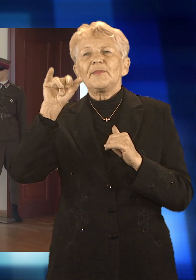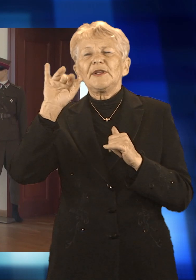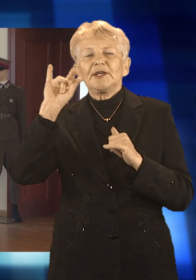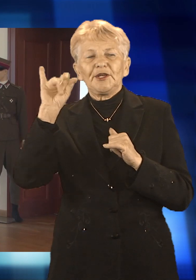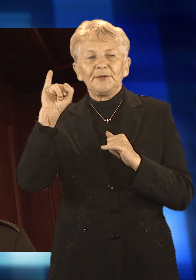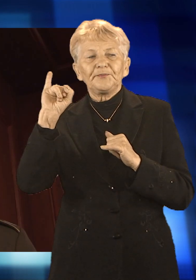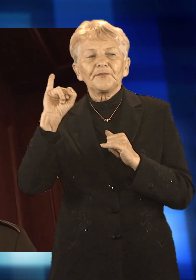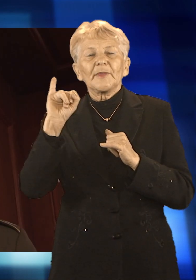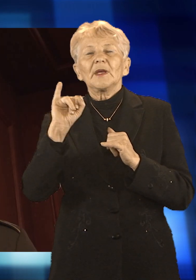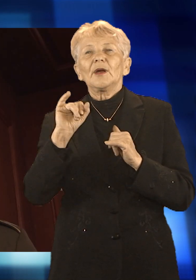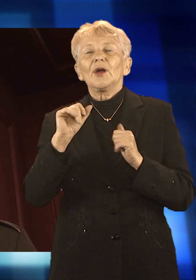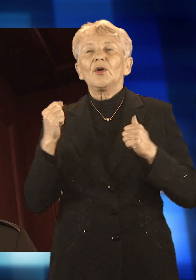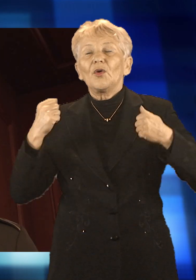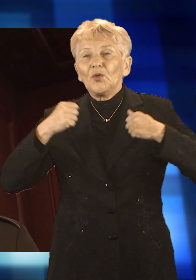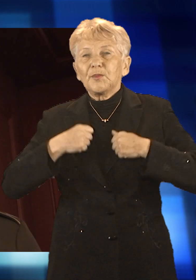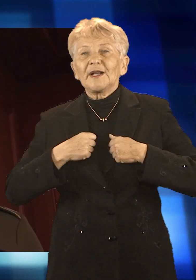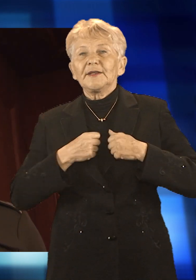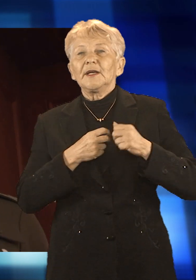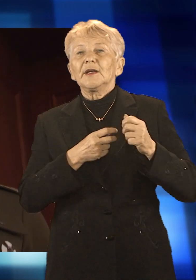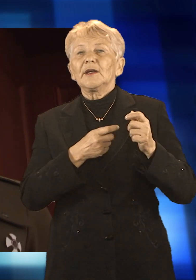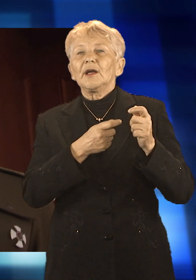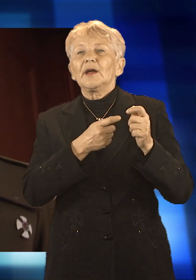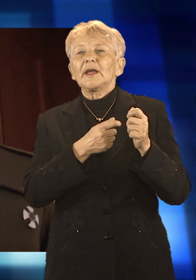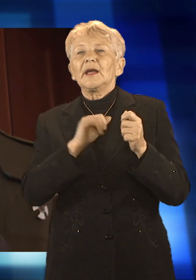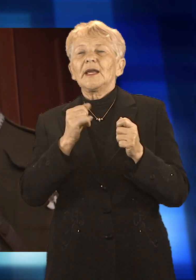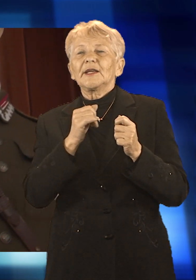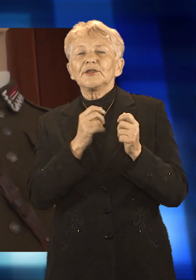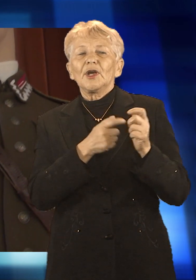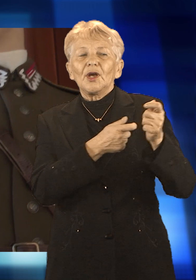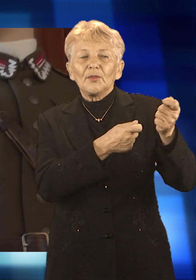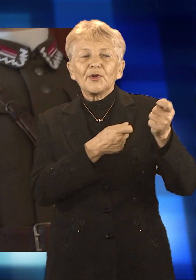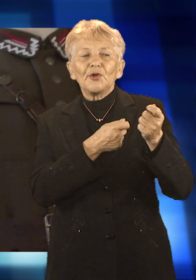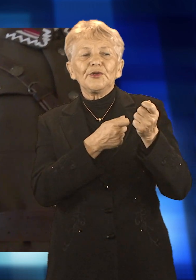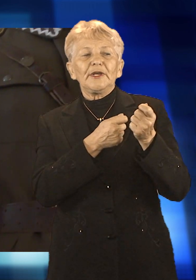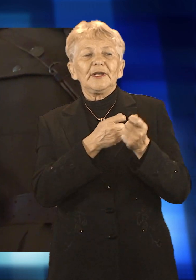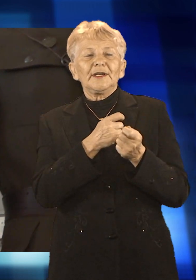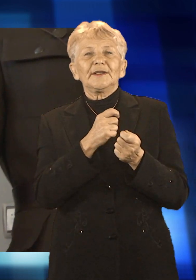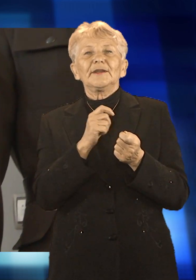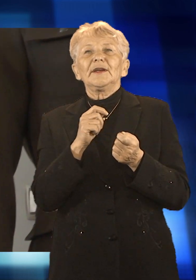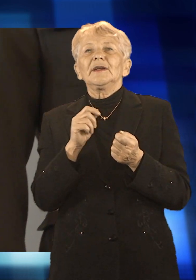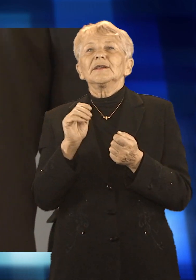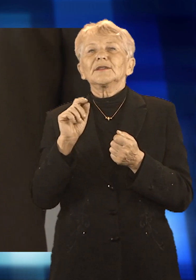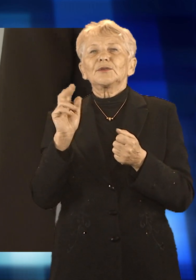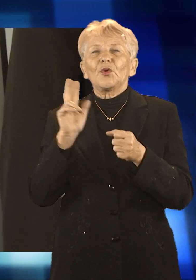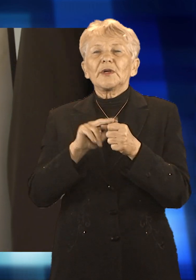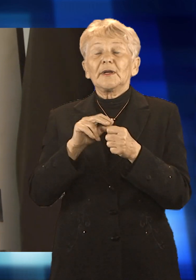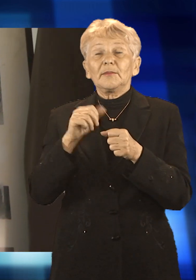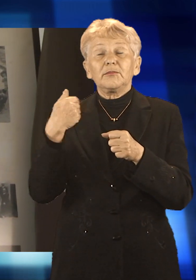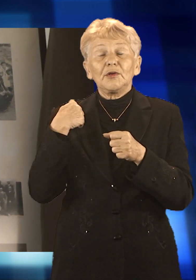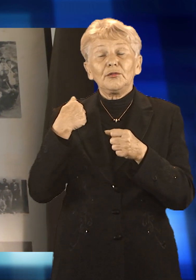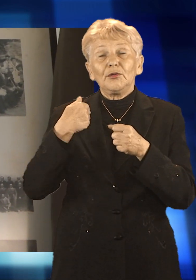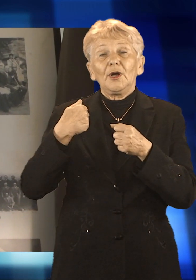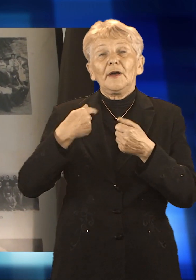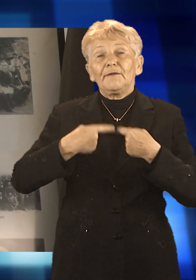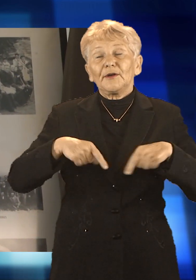zbiorów Roberta Galary oraz kolekcja polskich pojazdów pancernych z okresu kampanii wrześniowej wykonanych przez raciborzanina Andrzeja Beracza. To wszystko